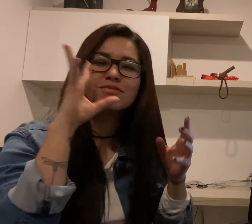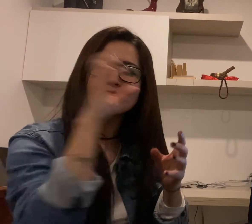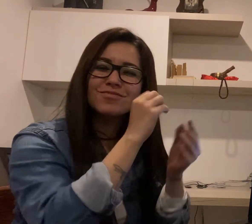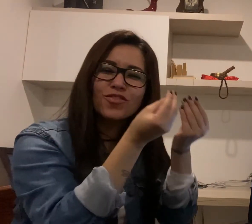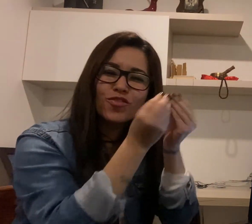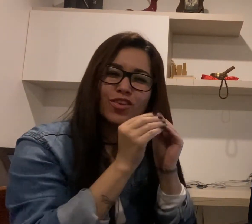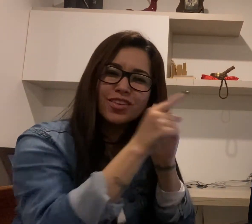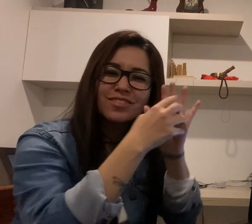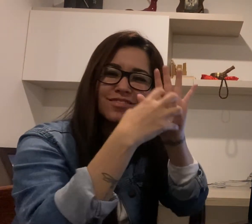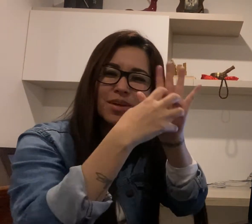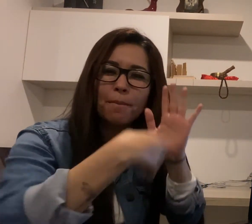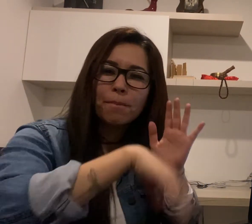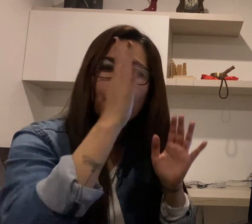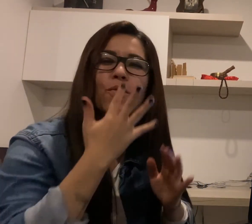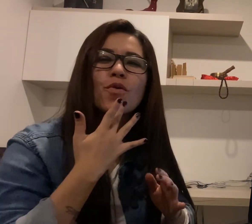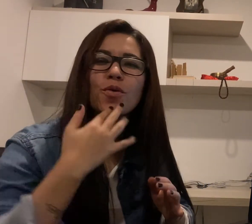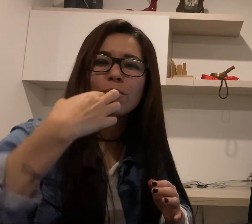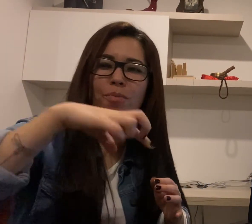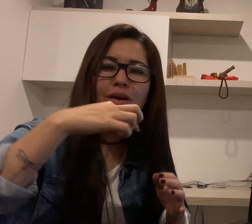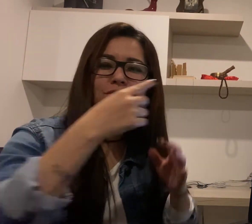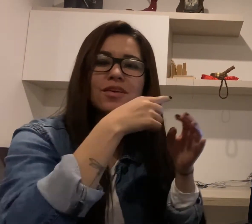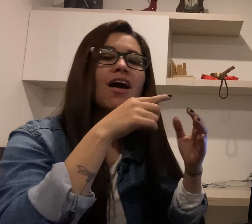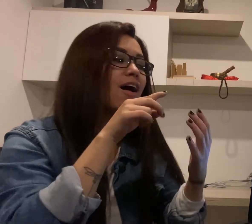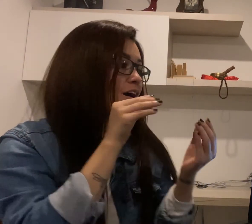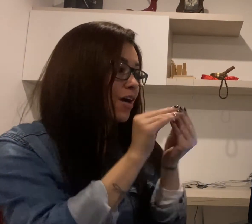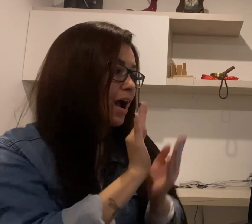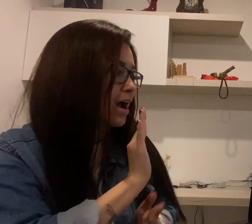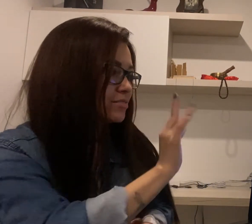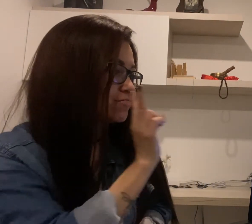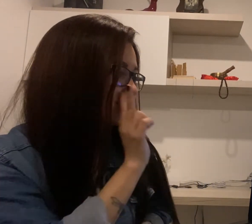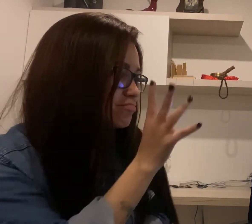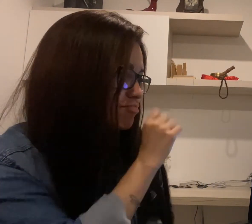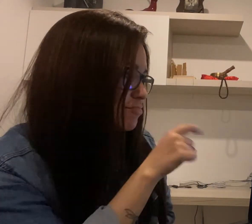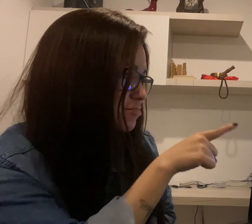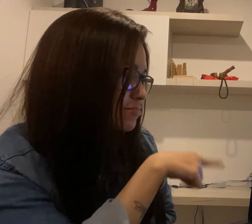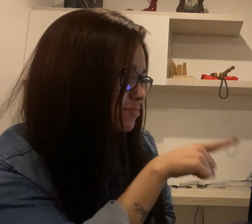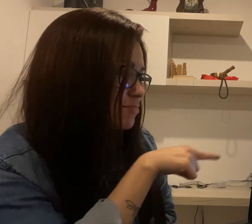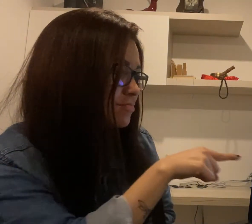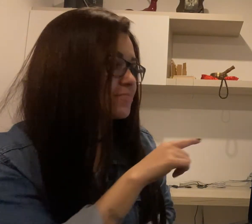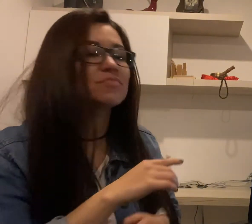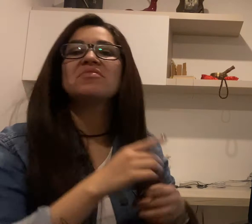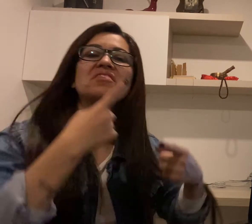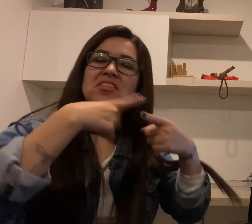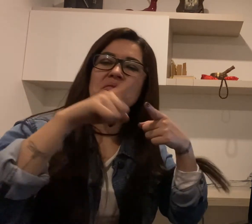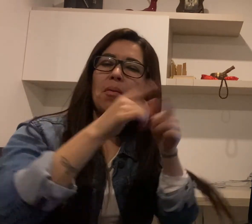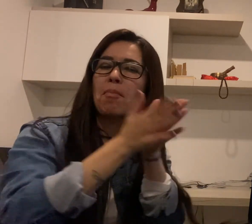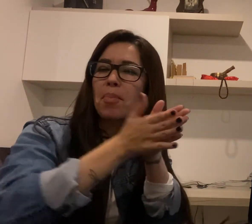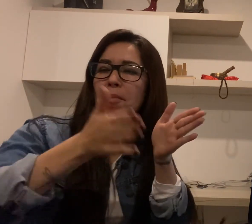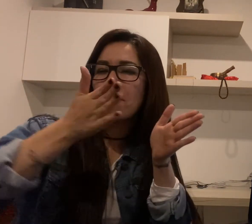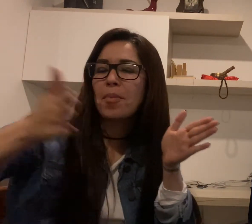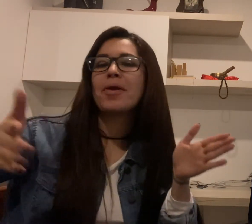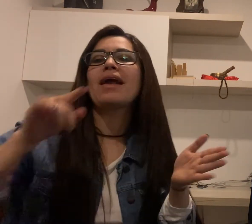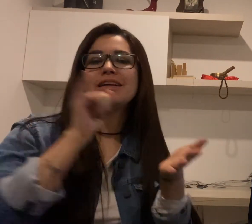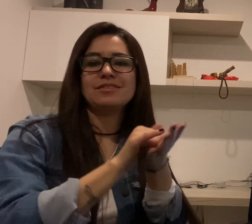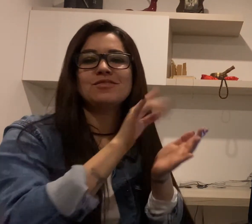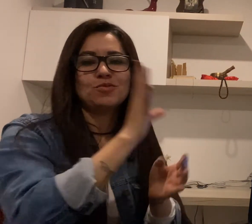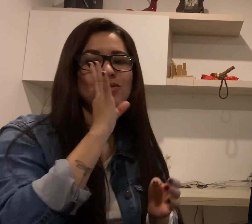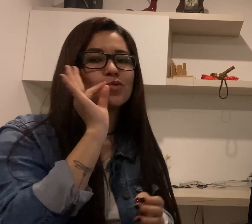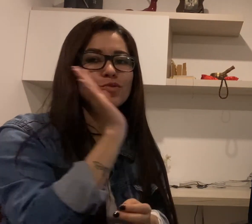Aquí, en esta segunda, la que se llama una pequeña gran pintura, que